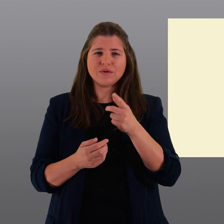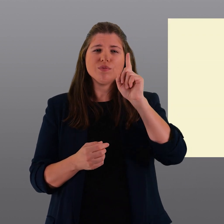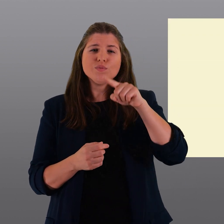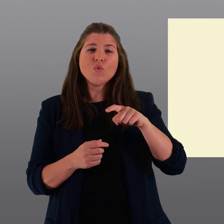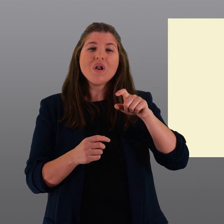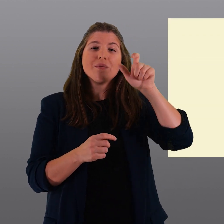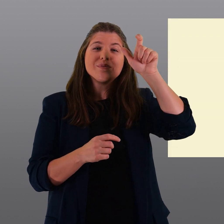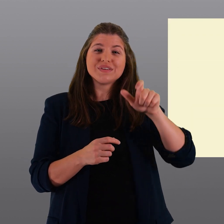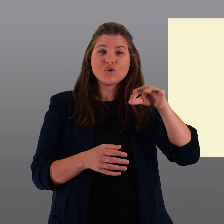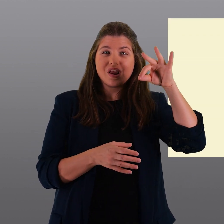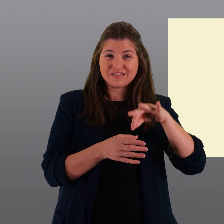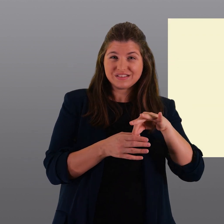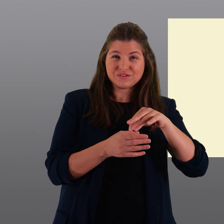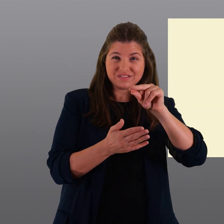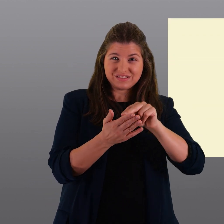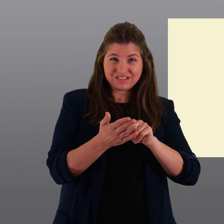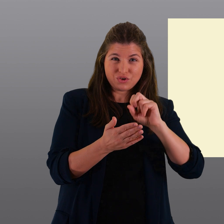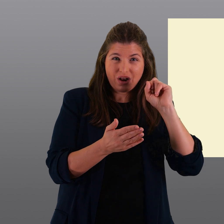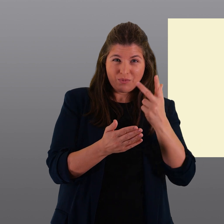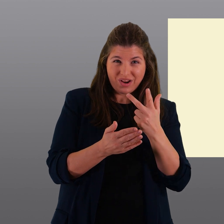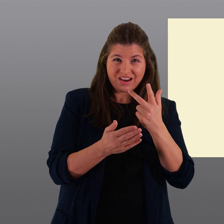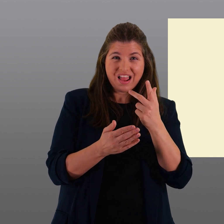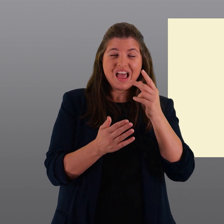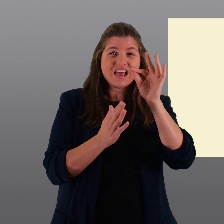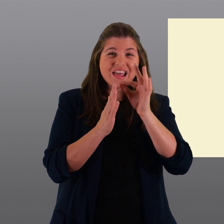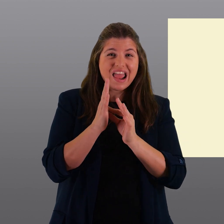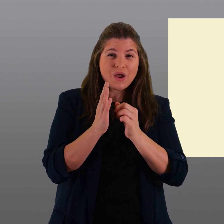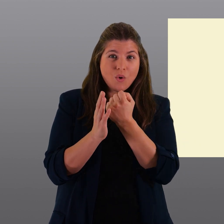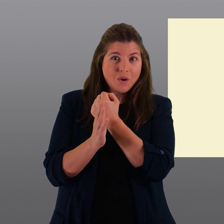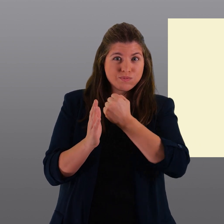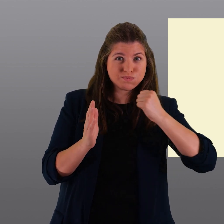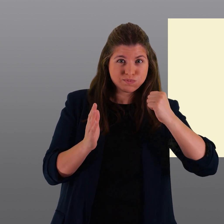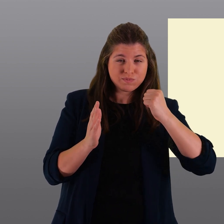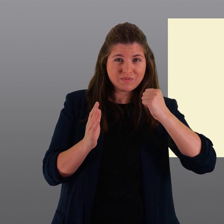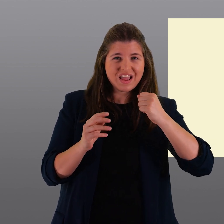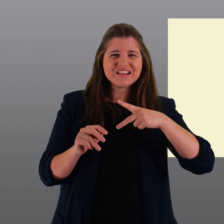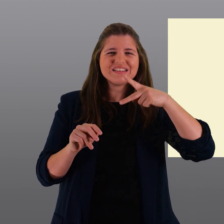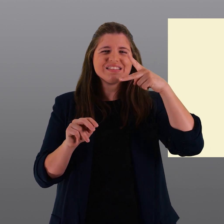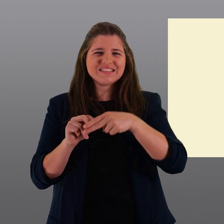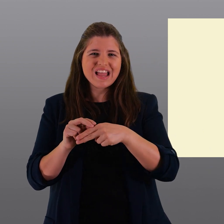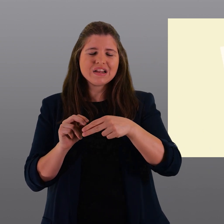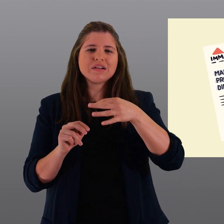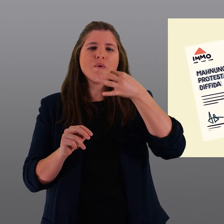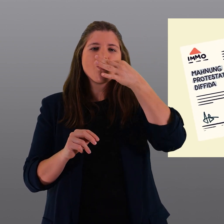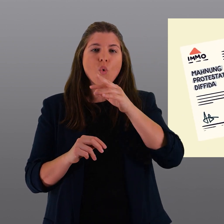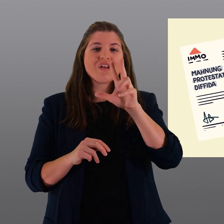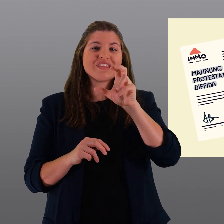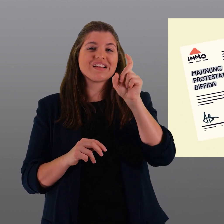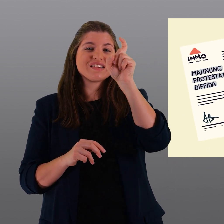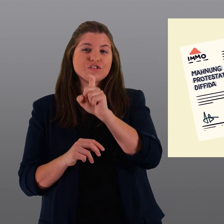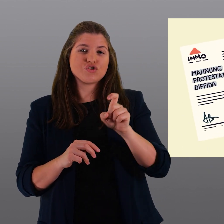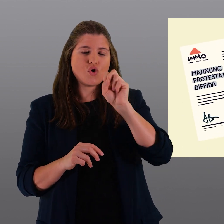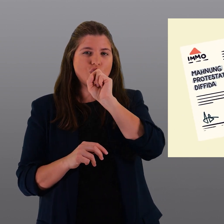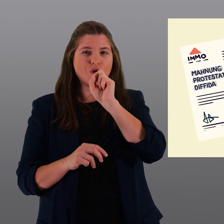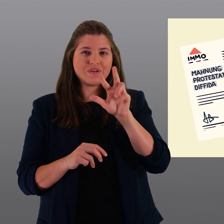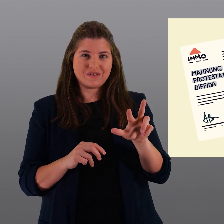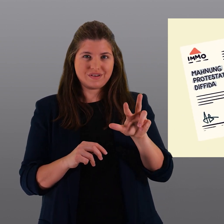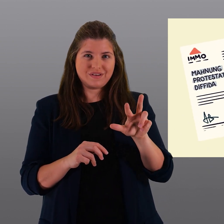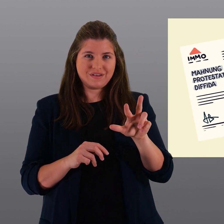Se nonostante la diffida il locatario continua a violare le regole, la disdetta potrà essergli data con un preavviso di 30